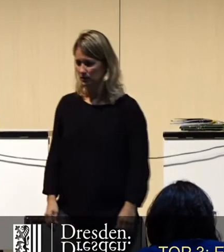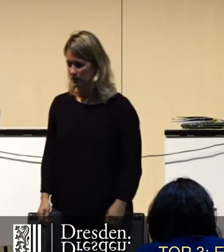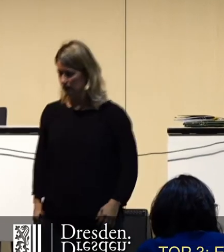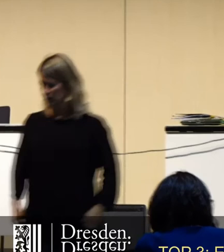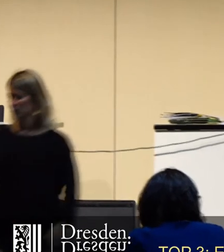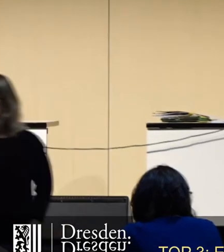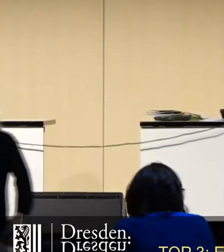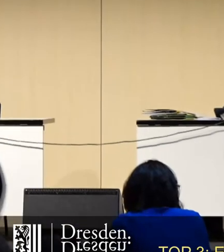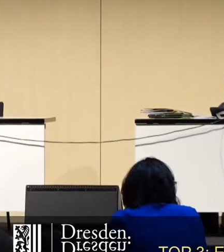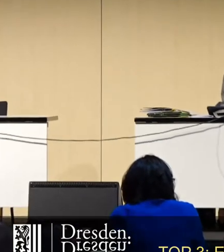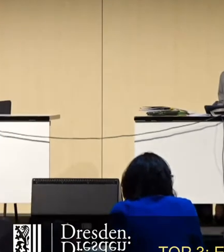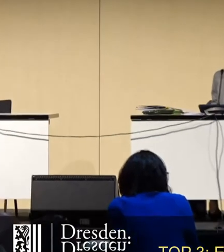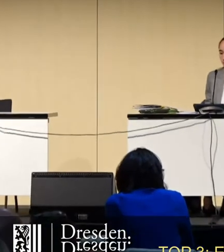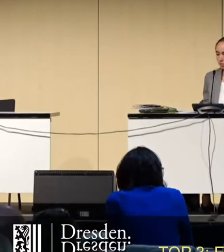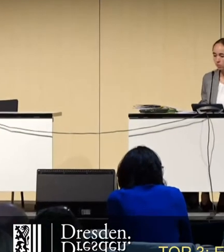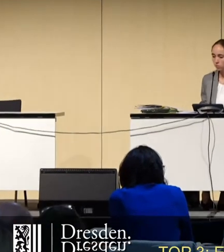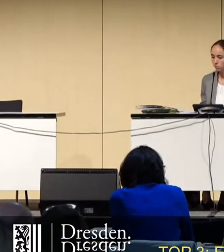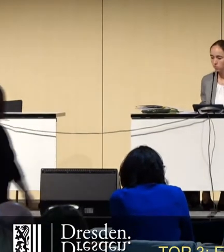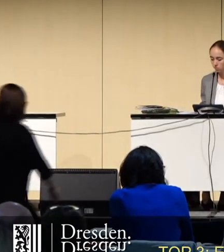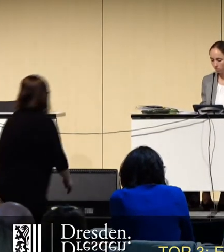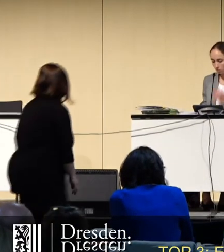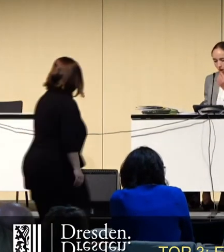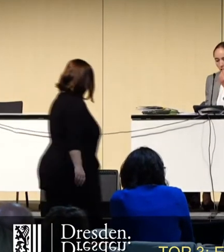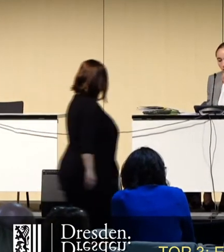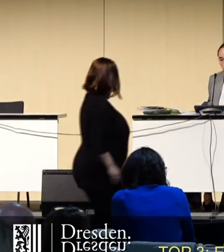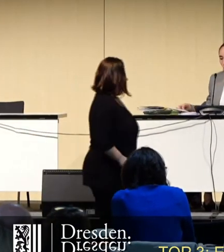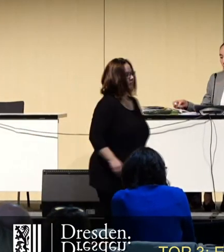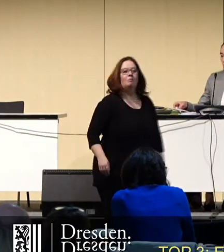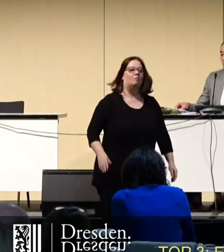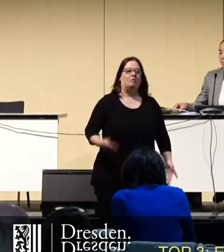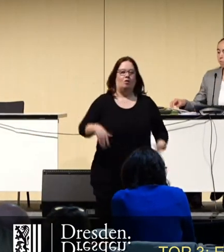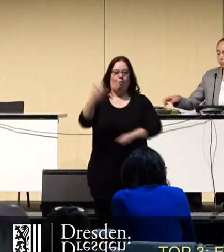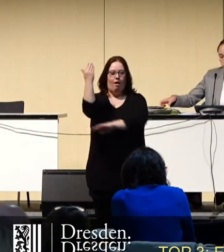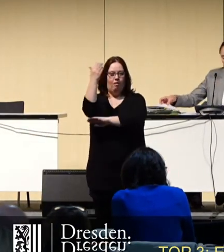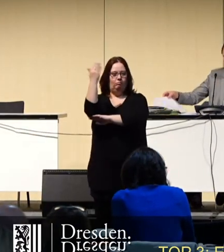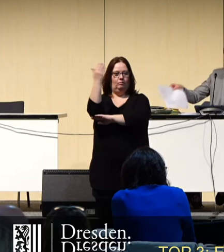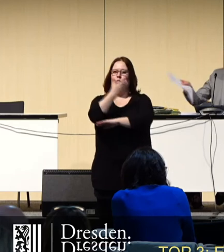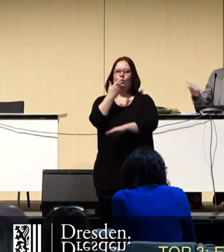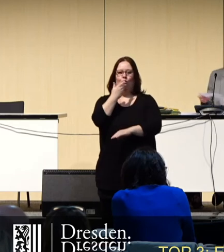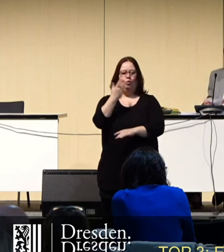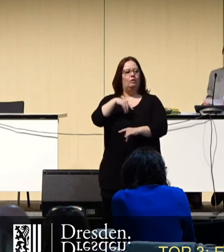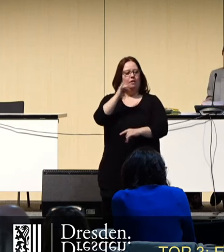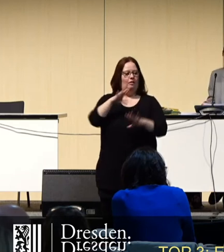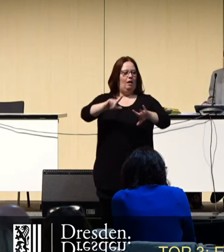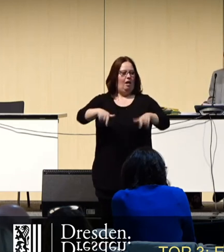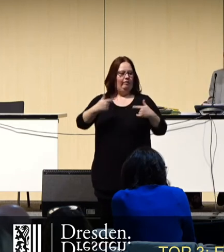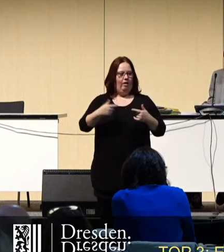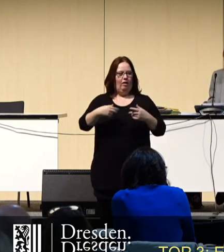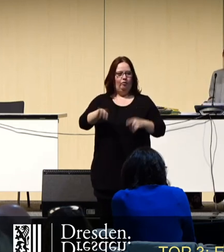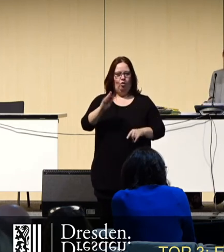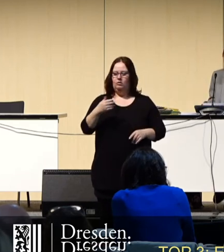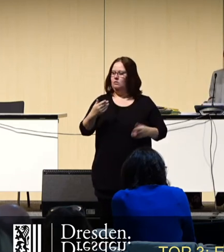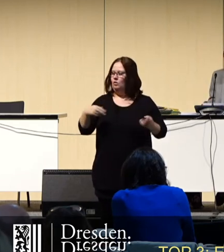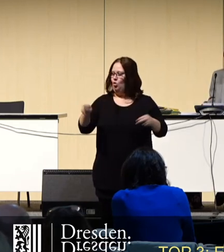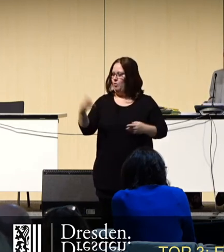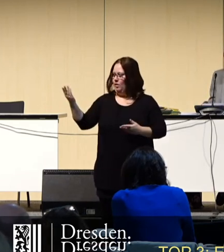So wird weiterhin das Wort gewünscht. Wenn das nicht der Fall ist, dann würde ich das gleich kombinieren mit der Wortmeldung von Herrn Genschmann, nämlich